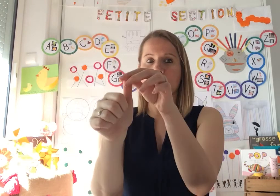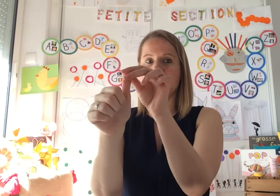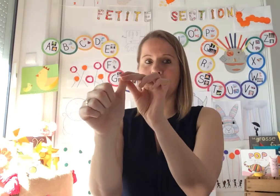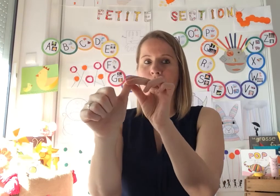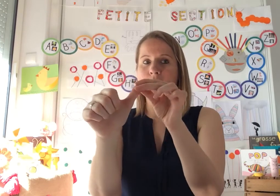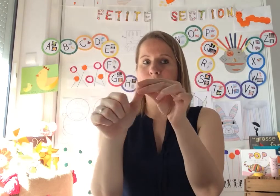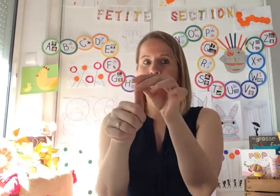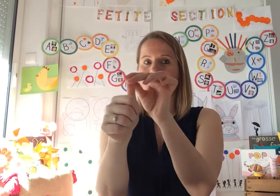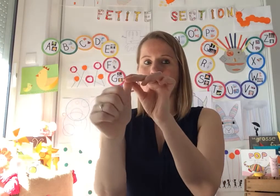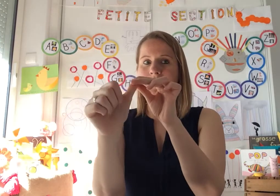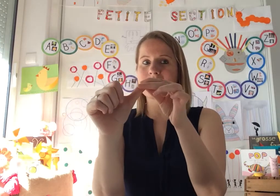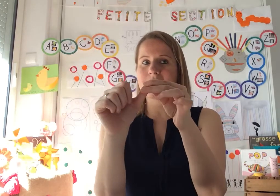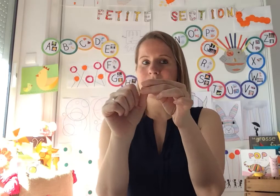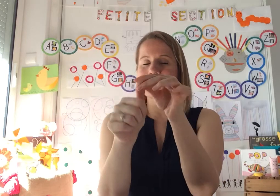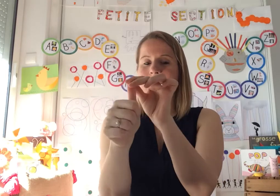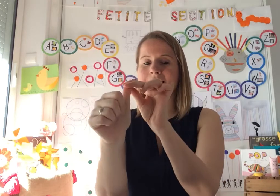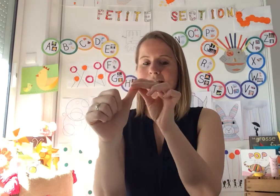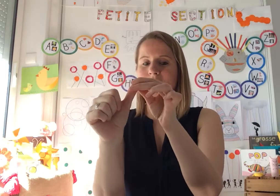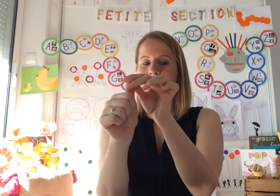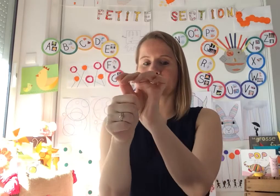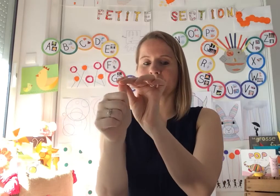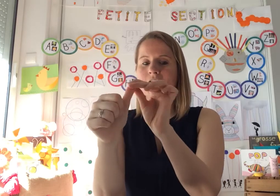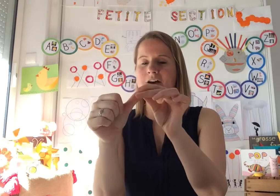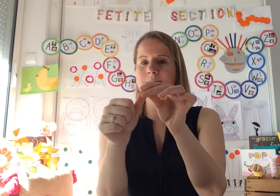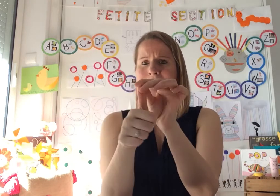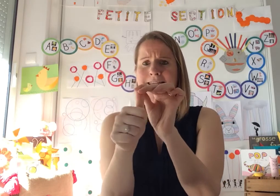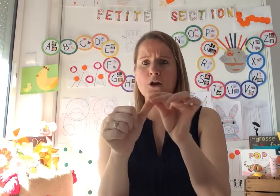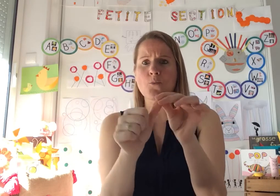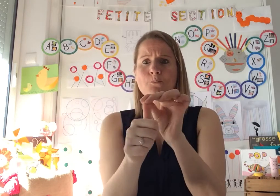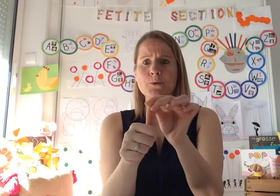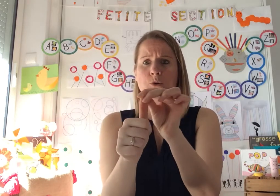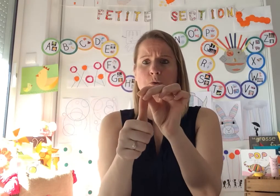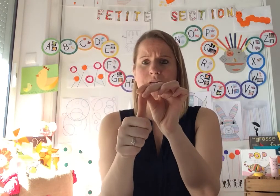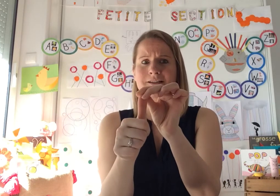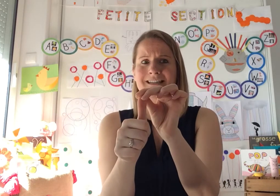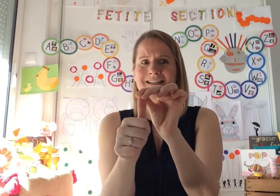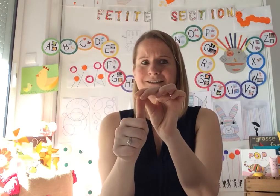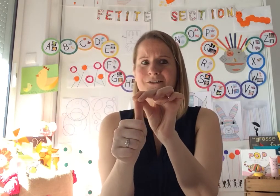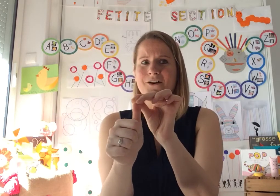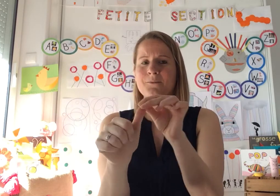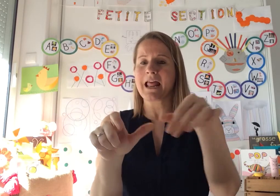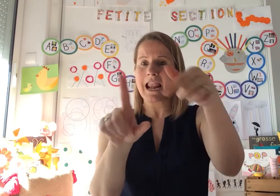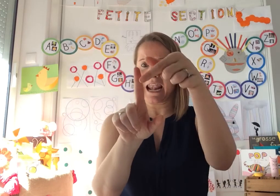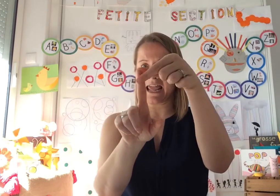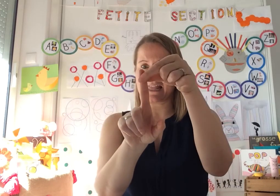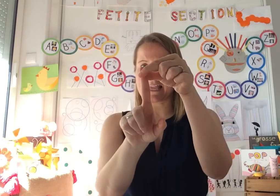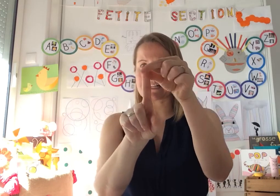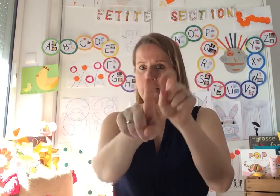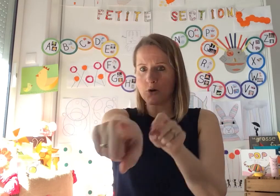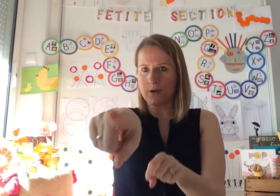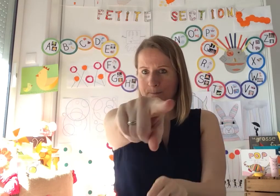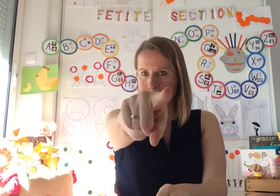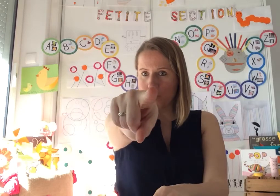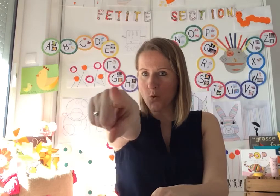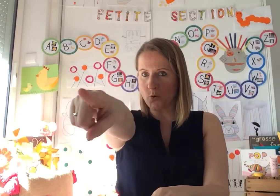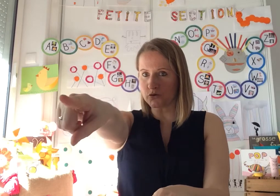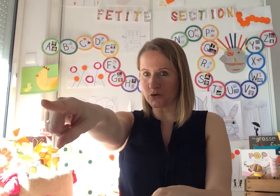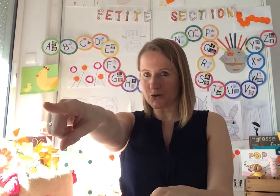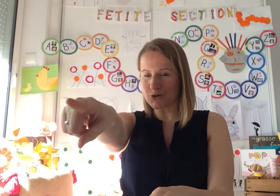Le premier, ce gros bonhomme, c'est le pouce qu'il se nomme. L'index lui montre le